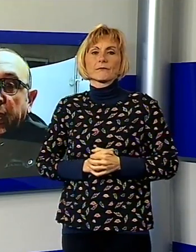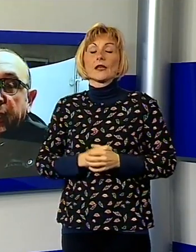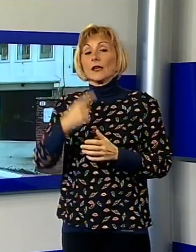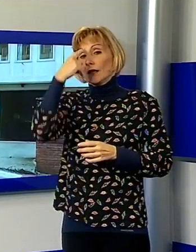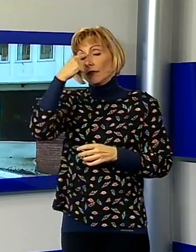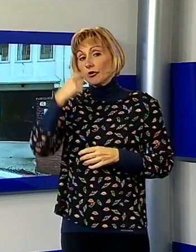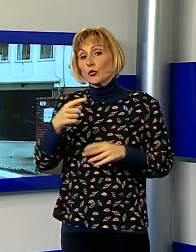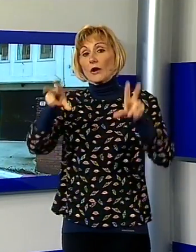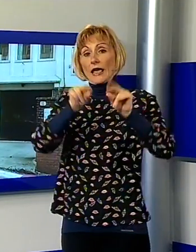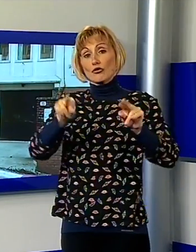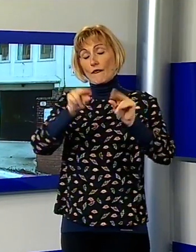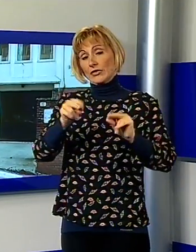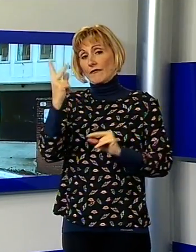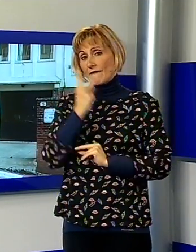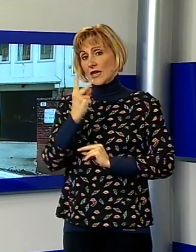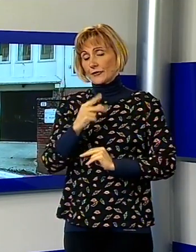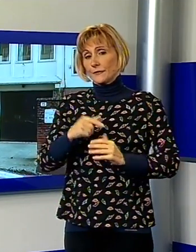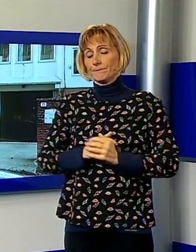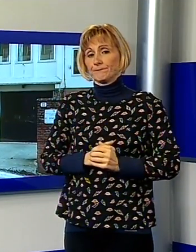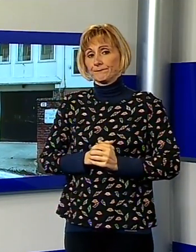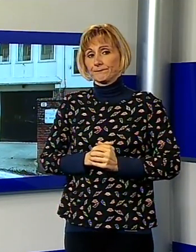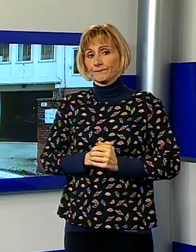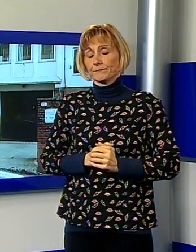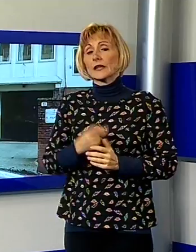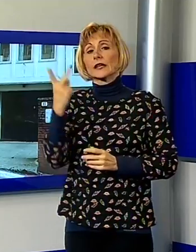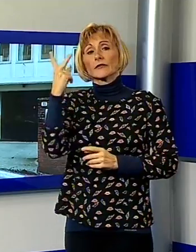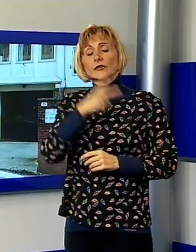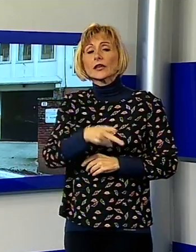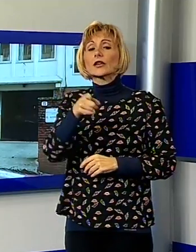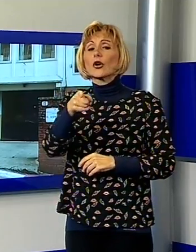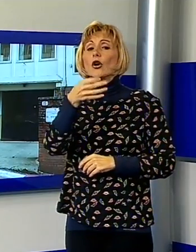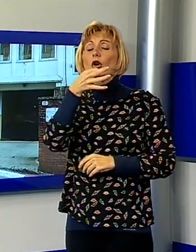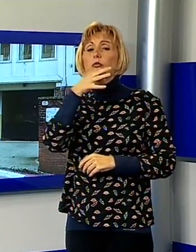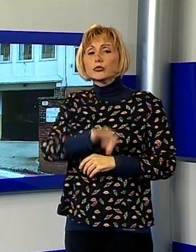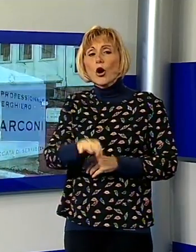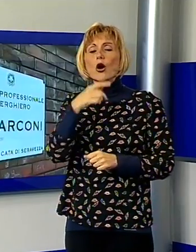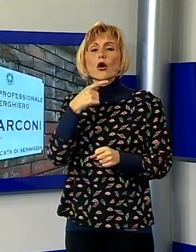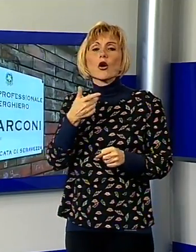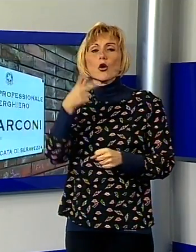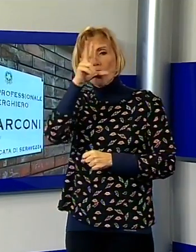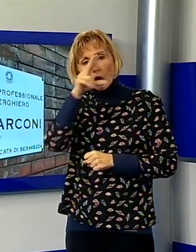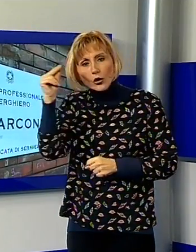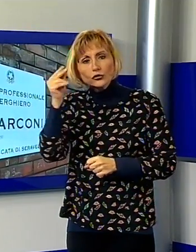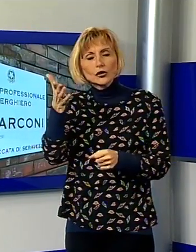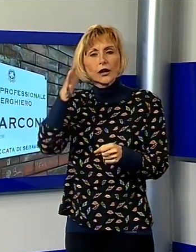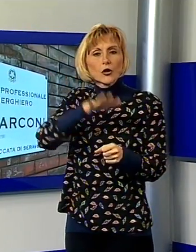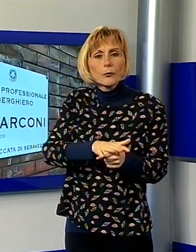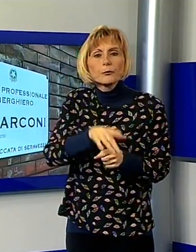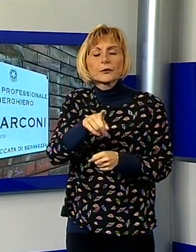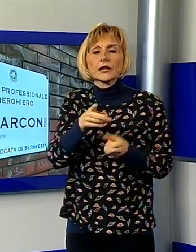innovativa che è destinata a ricoprire, a conoscere, tutto il percorso che il